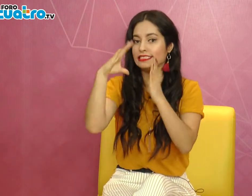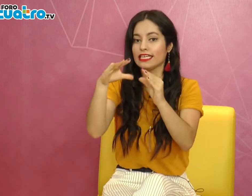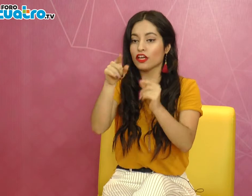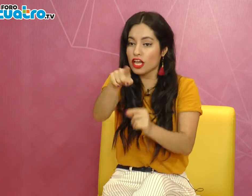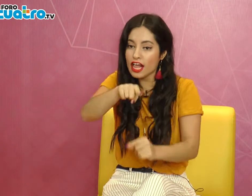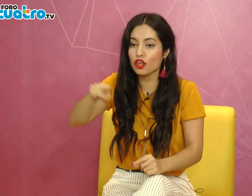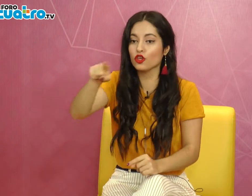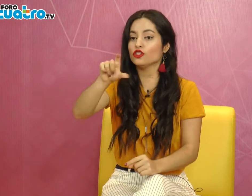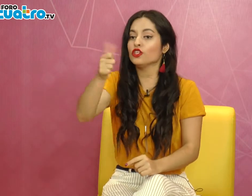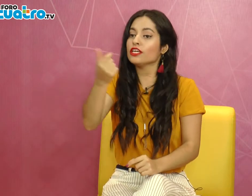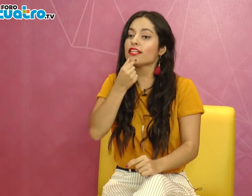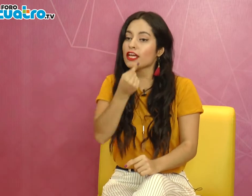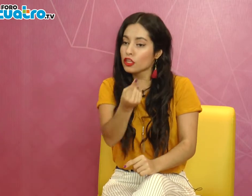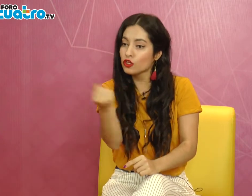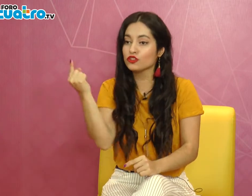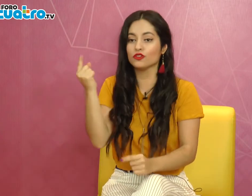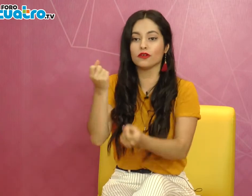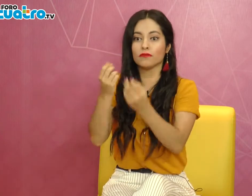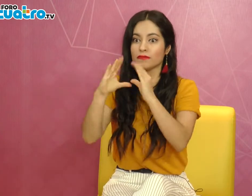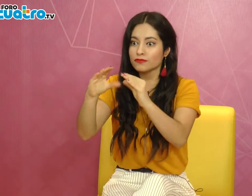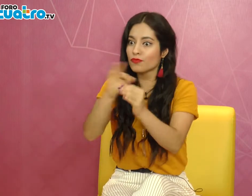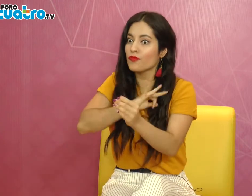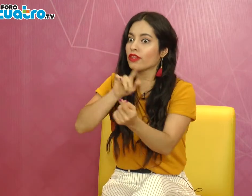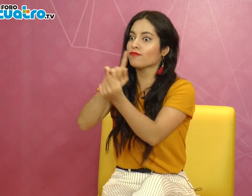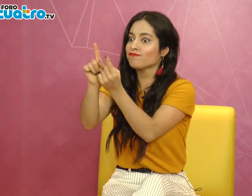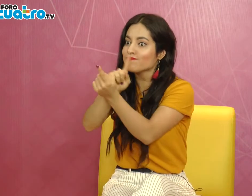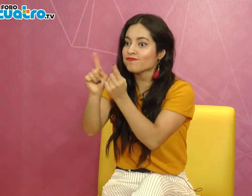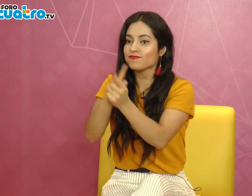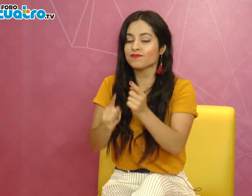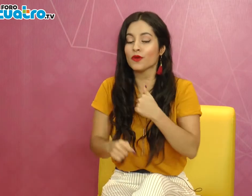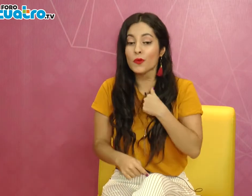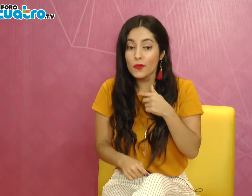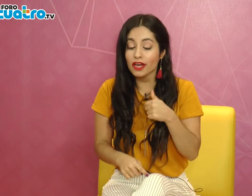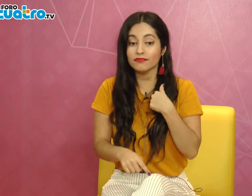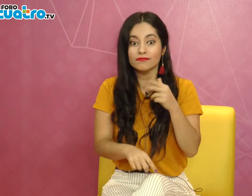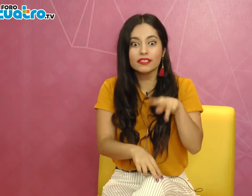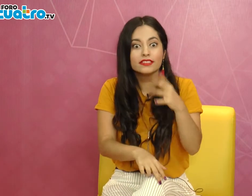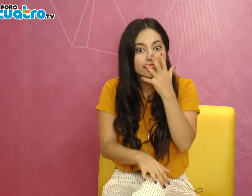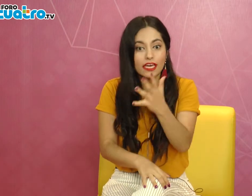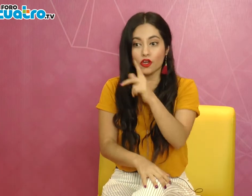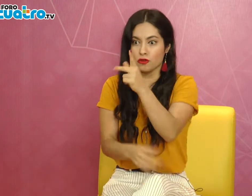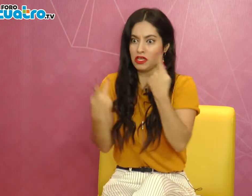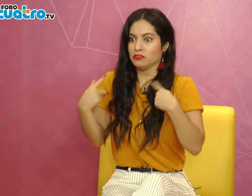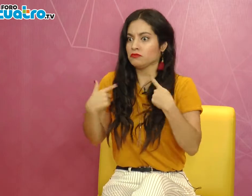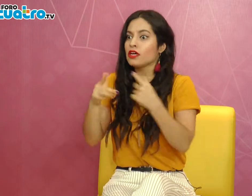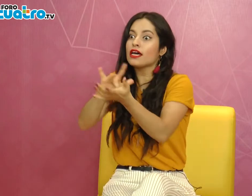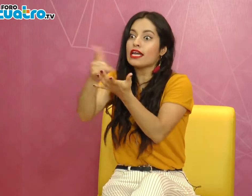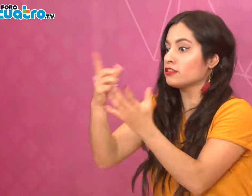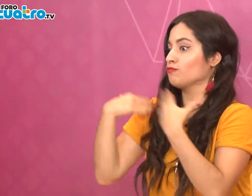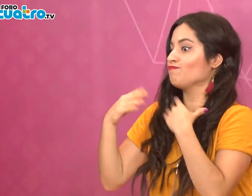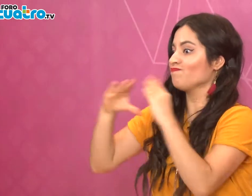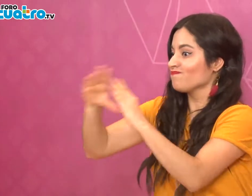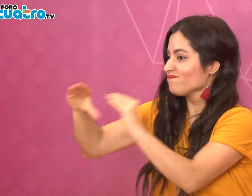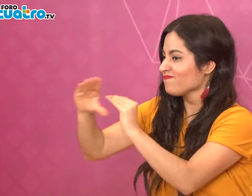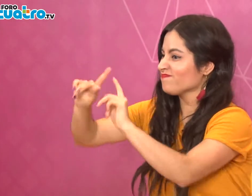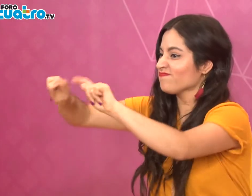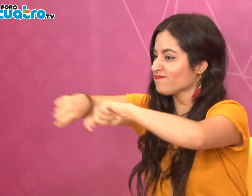me dicen gracias porque ahora con tus videos podemos enseñar a nuestros alumnos a acercarse a esta lengua y aprender un poco